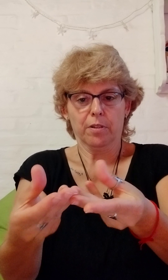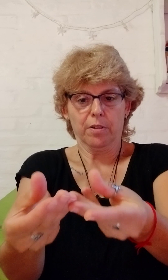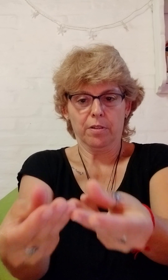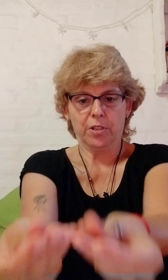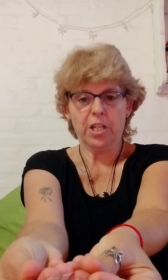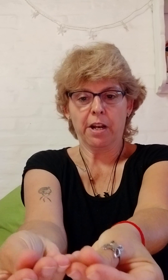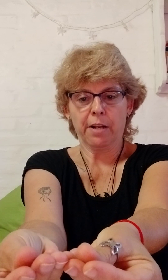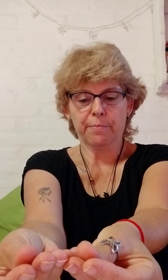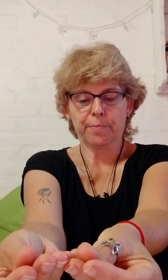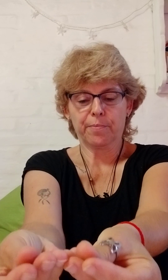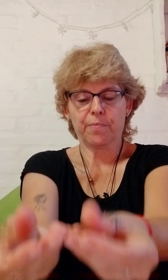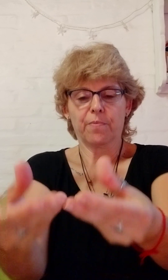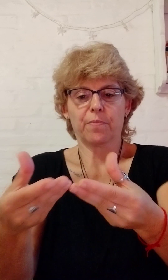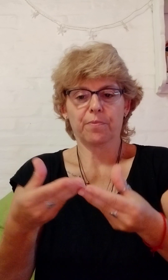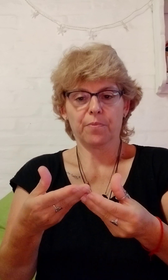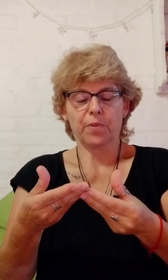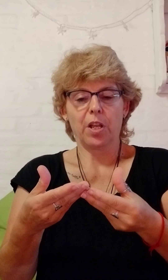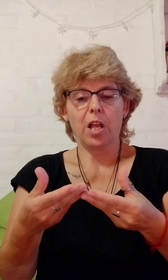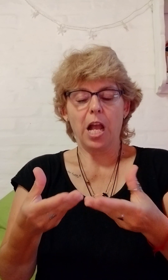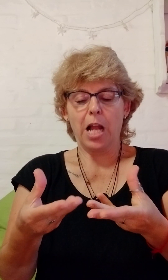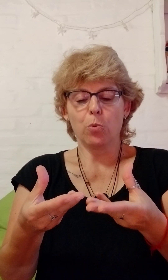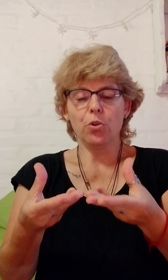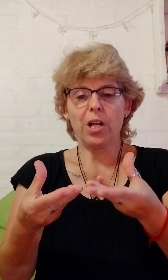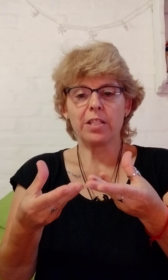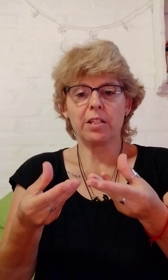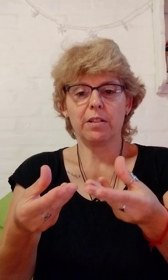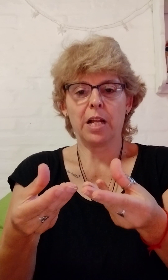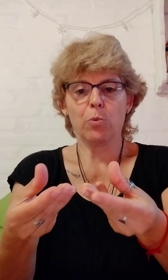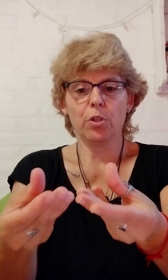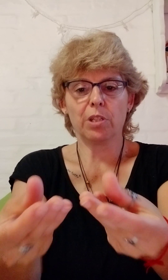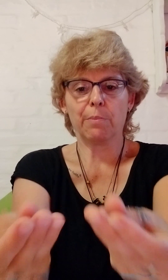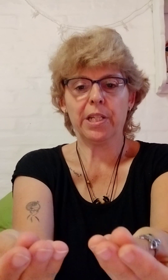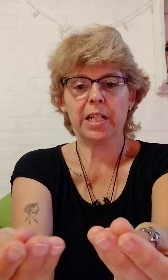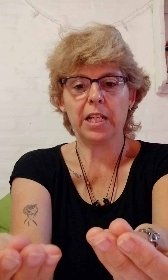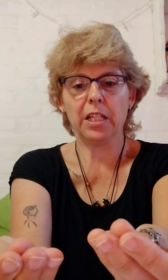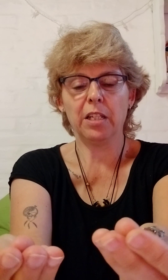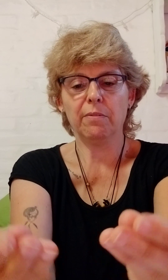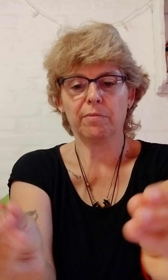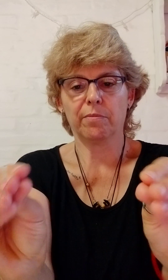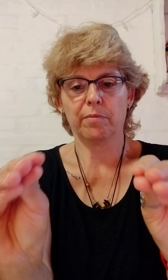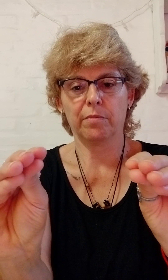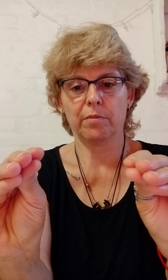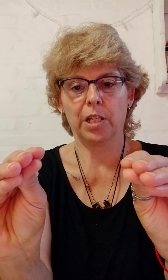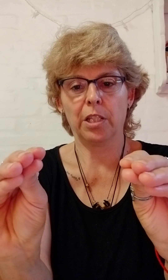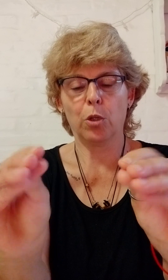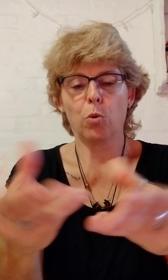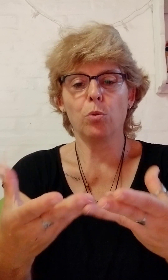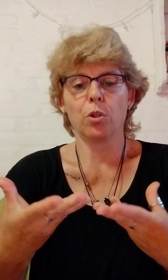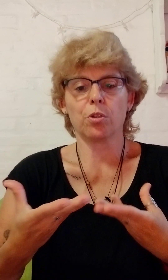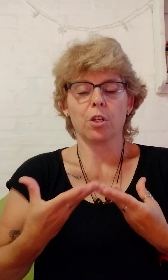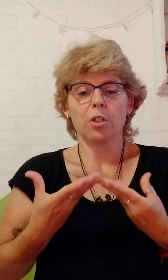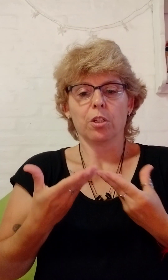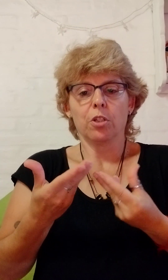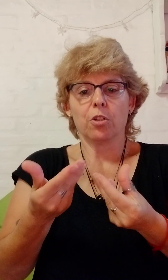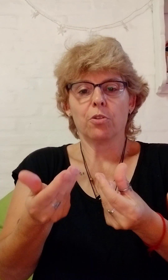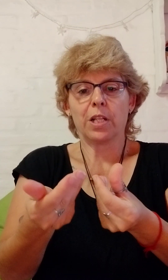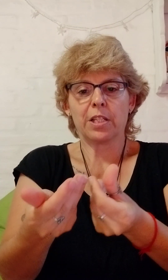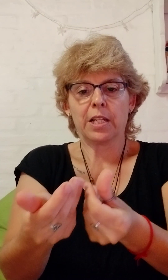Cierra. Algunos hace. Algunos terminan ahí. De dos juntos. Y otros hacen